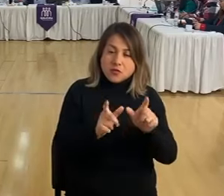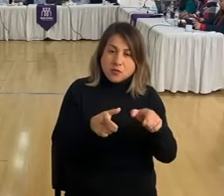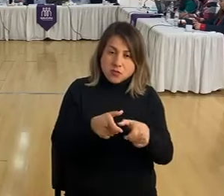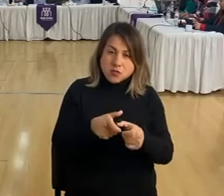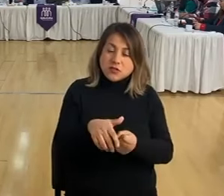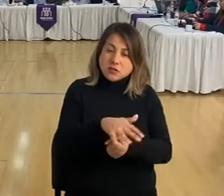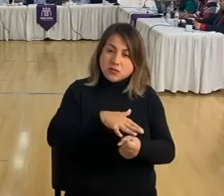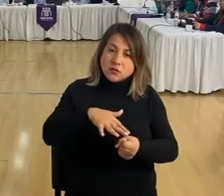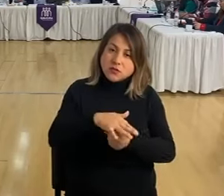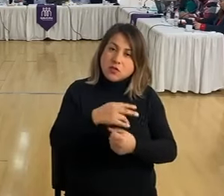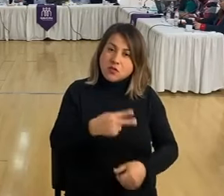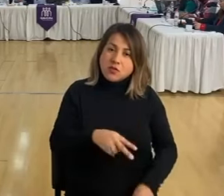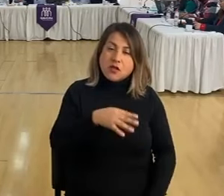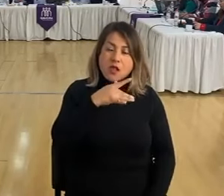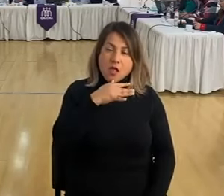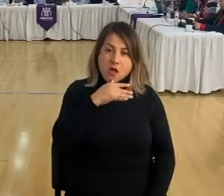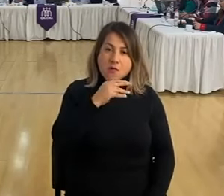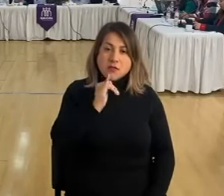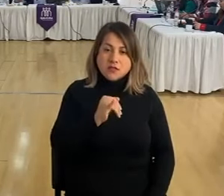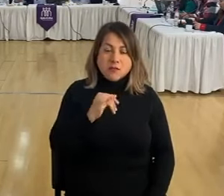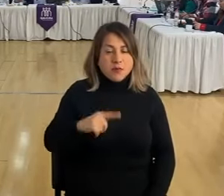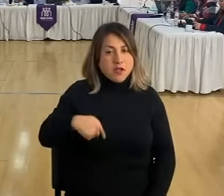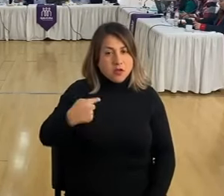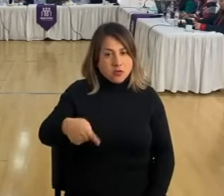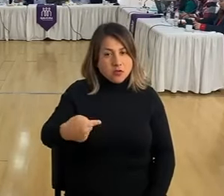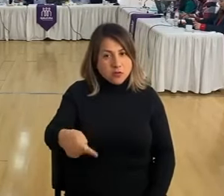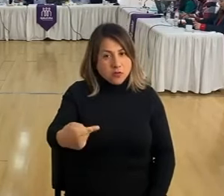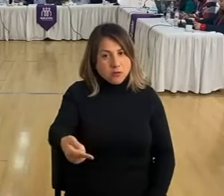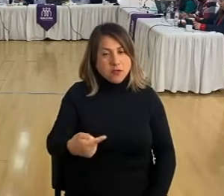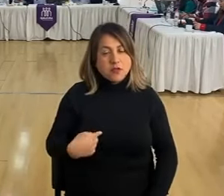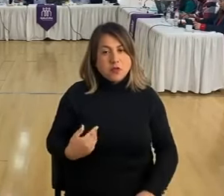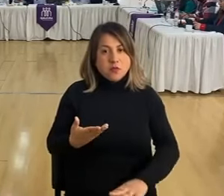de la situación del agua, por eso siempre continuamente pido